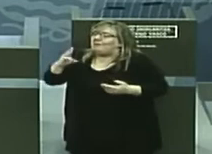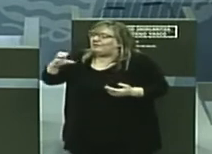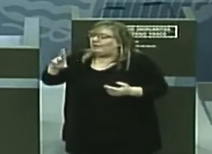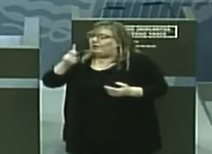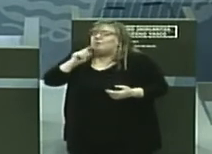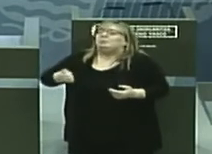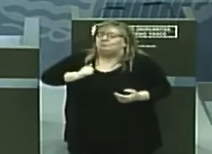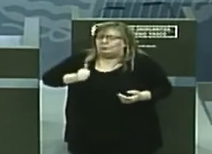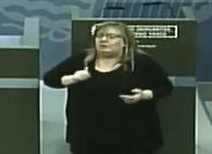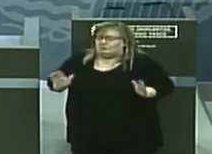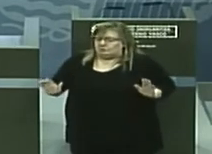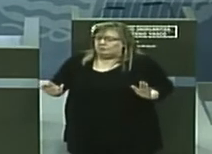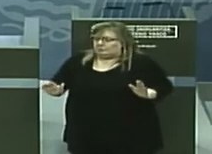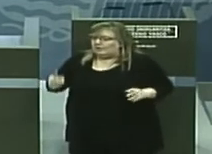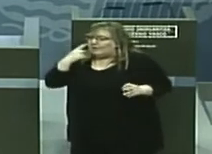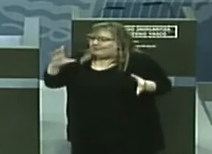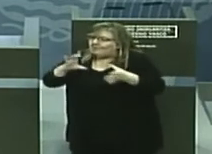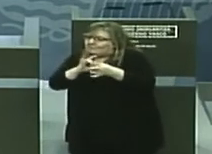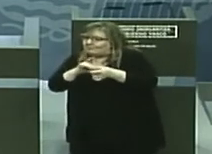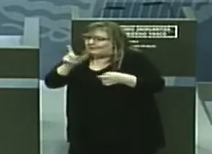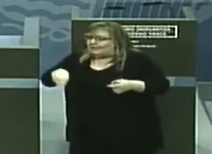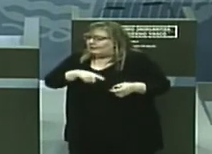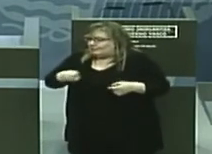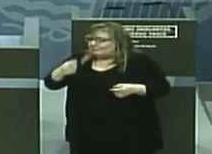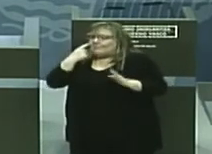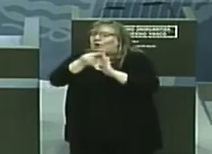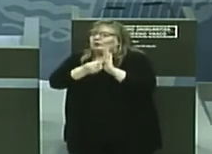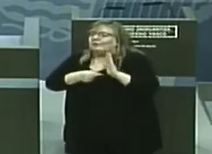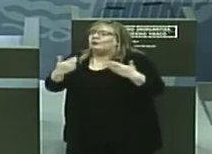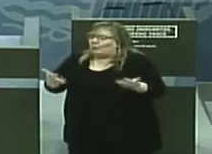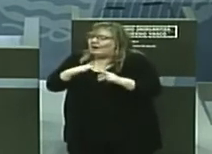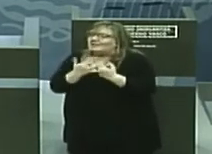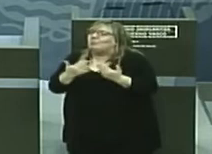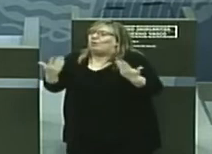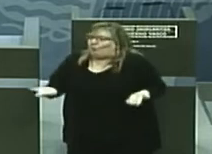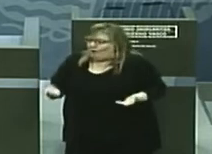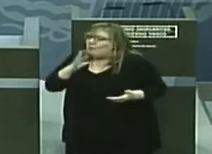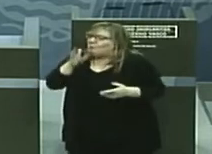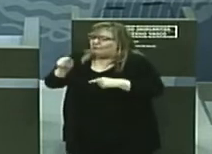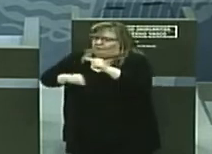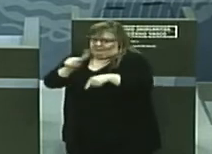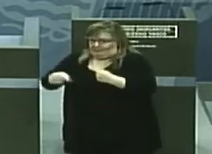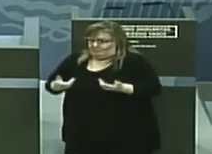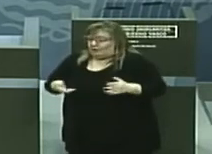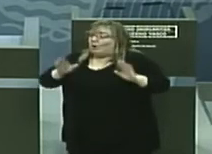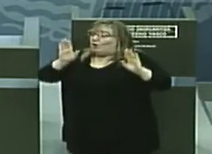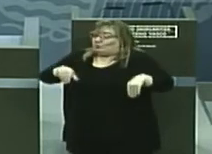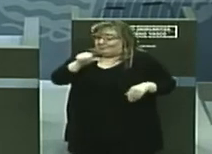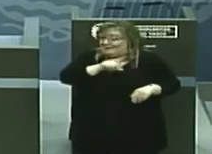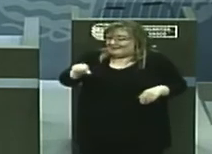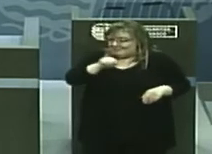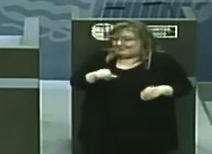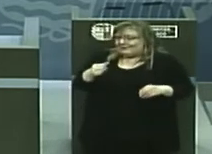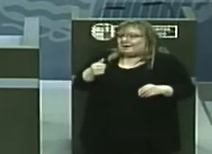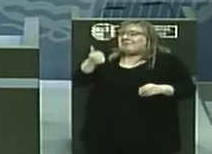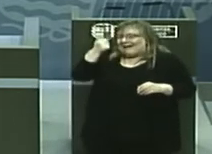condiciones. Entonces claro, hemos cambiado en las últimas semanas entrando